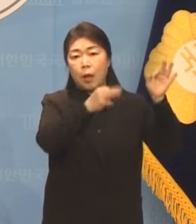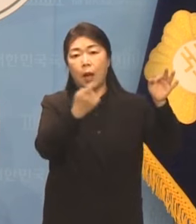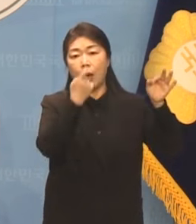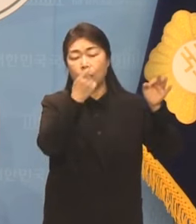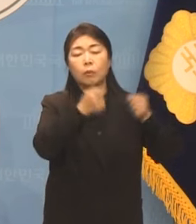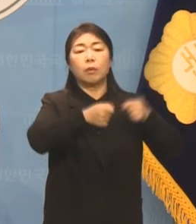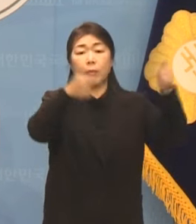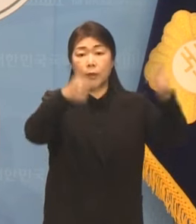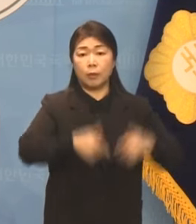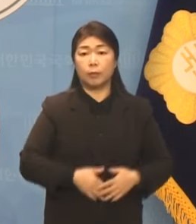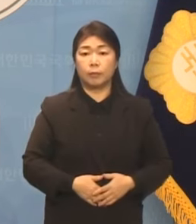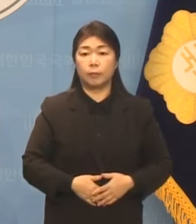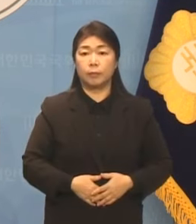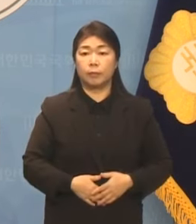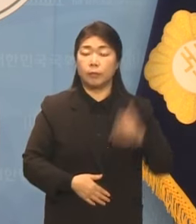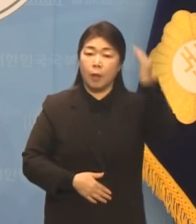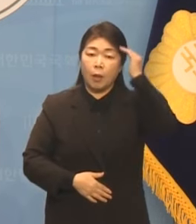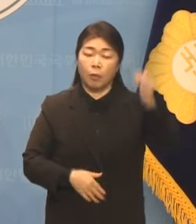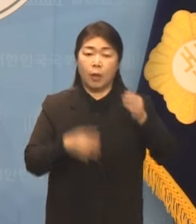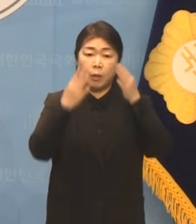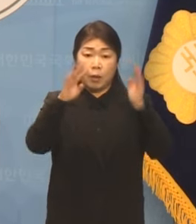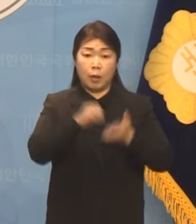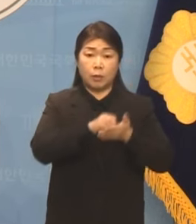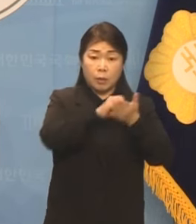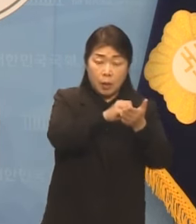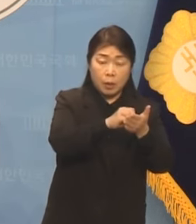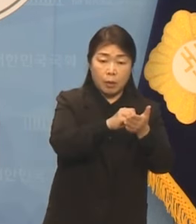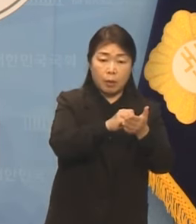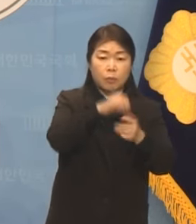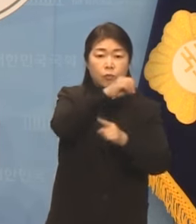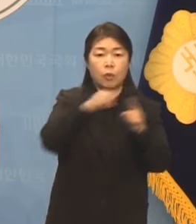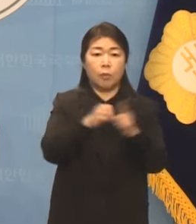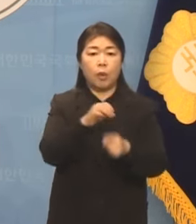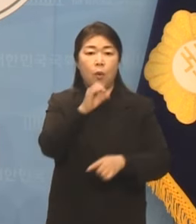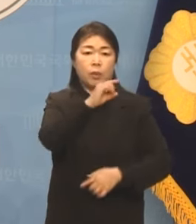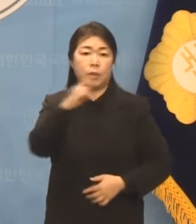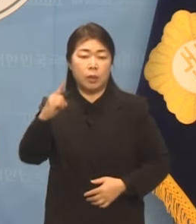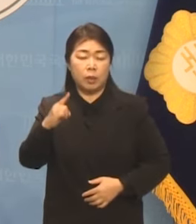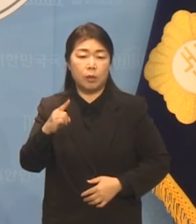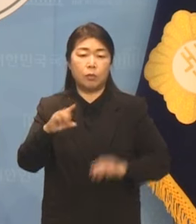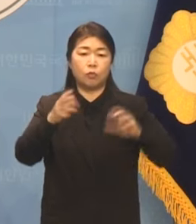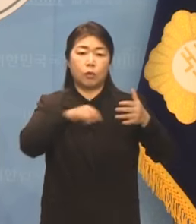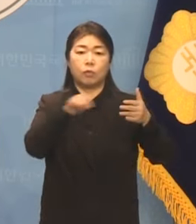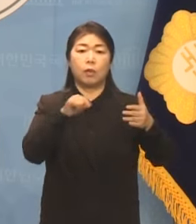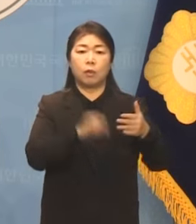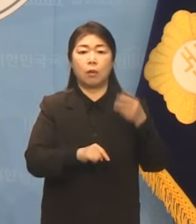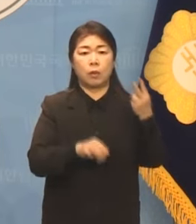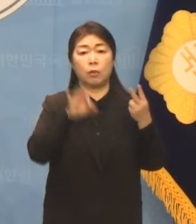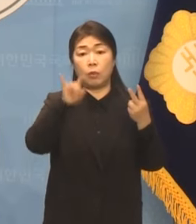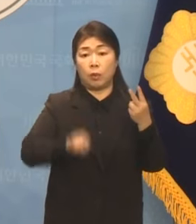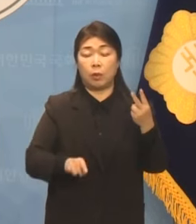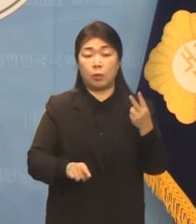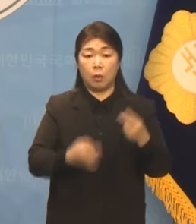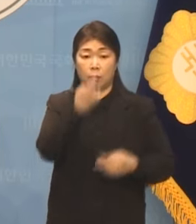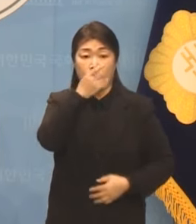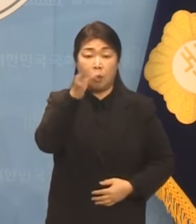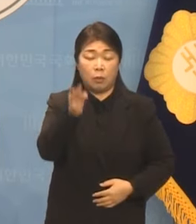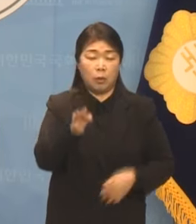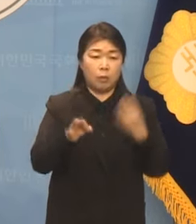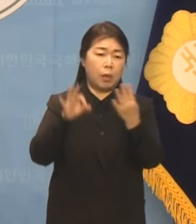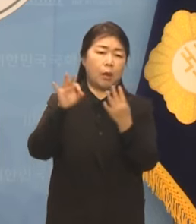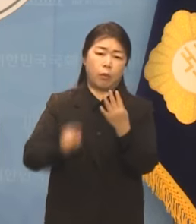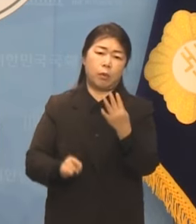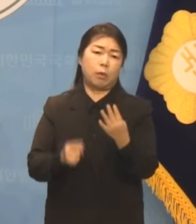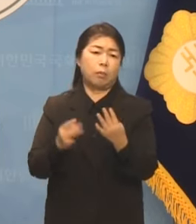한국의 대학 진학률은 OECD 국가 중 2위이고 등록금은 네 번째로 높습니다. 2020년 기준